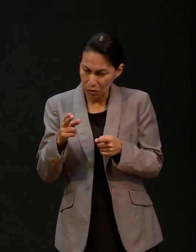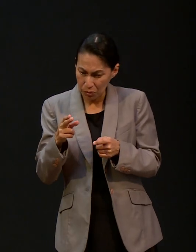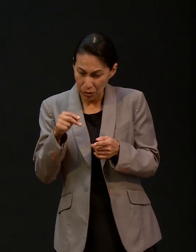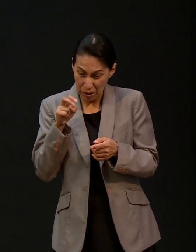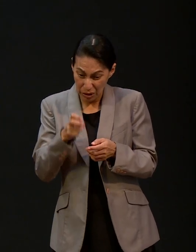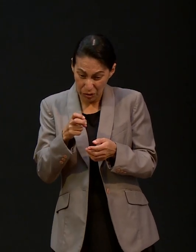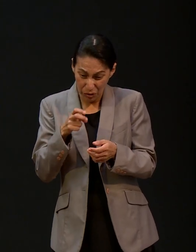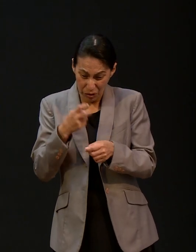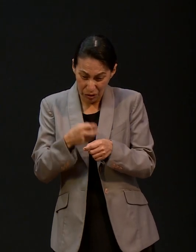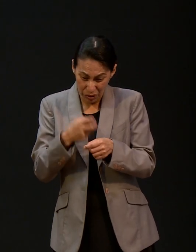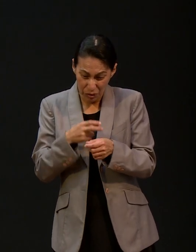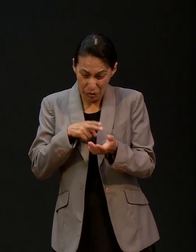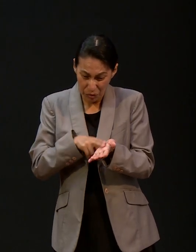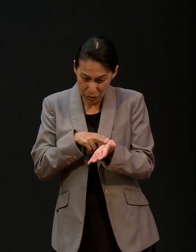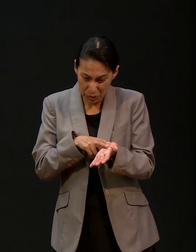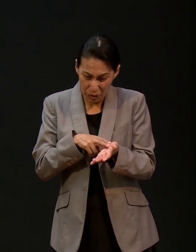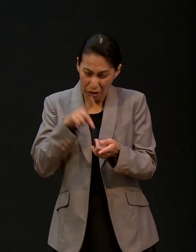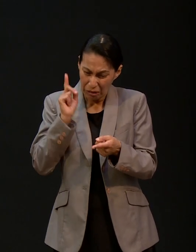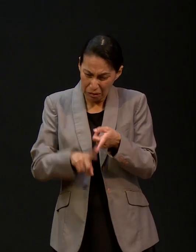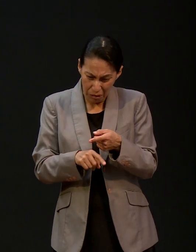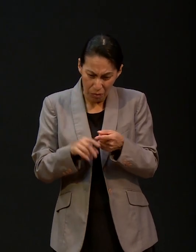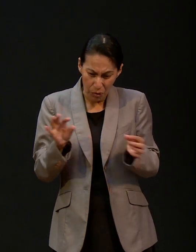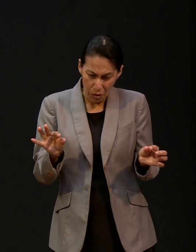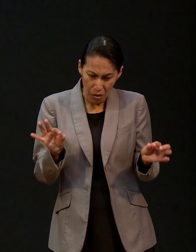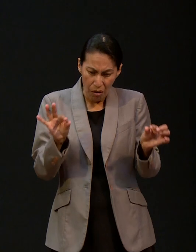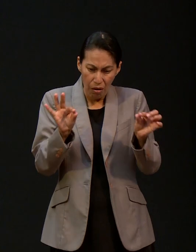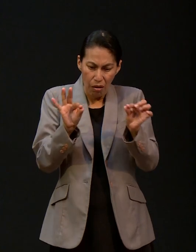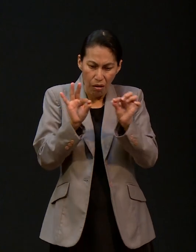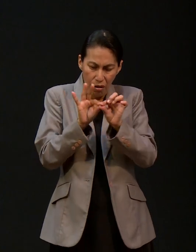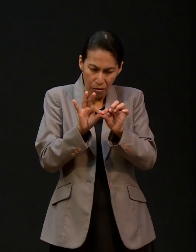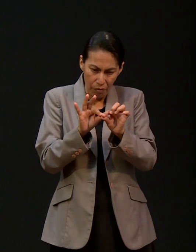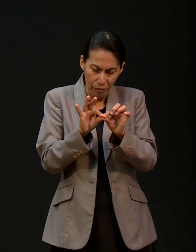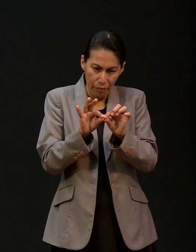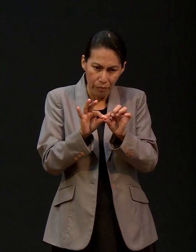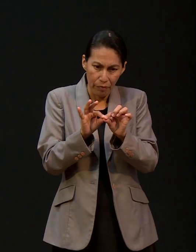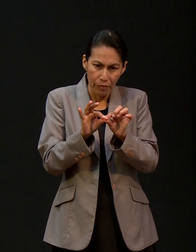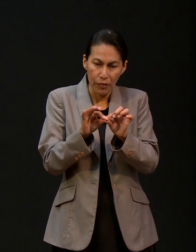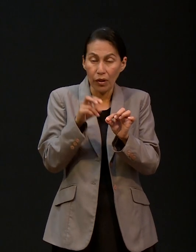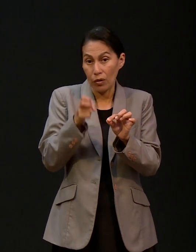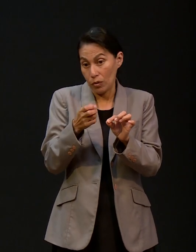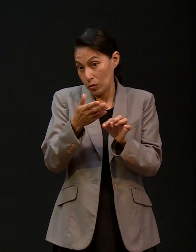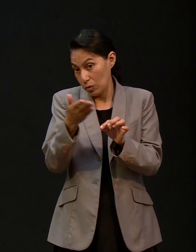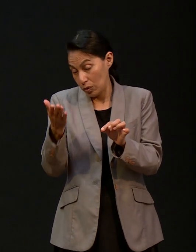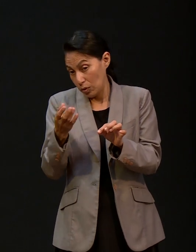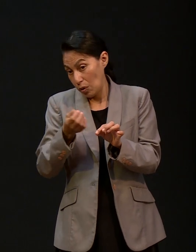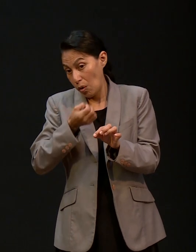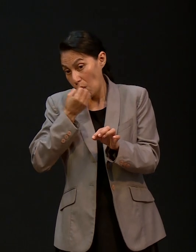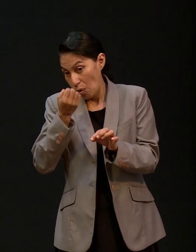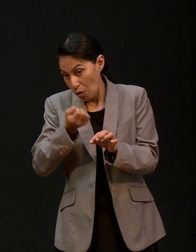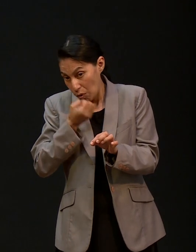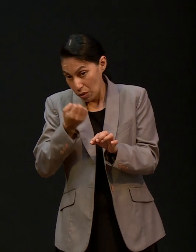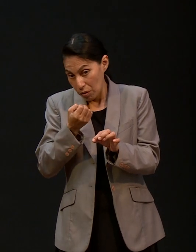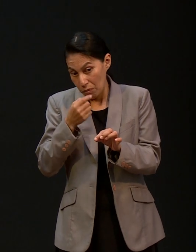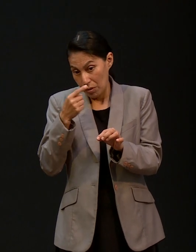pídanle para que Él pueda salir adelante. Wow. Esa fue una oración contestada.